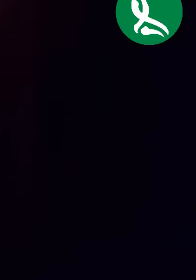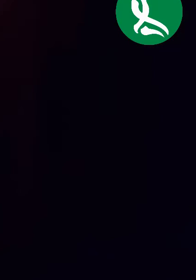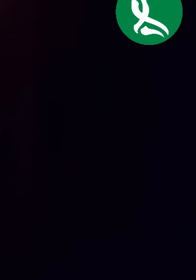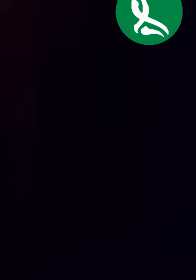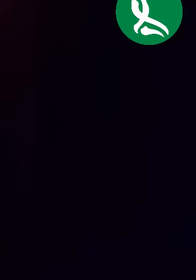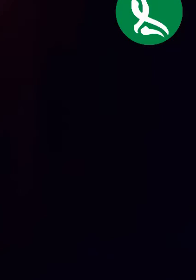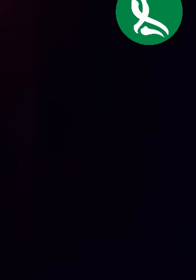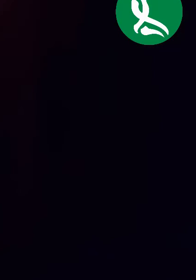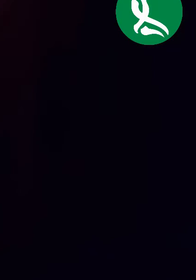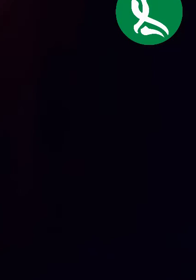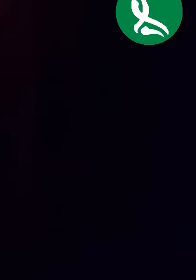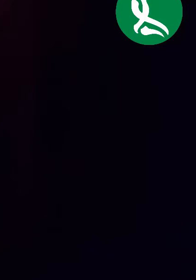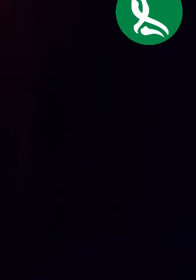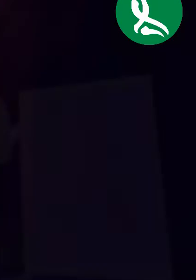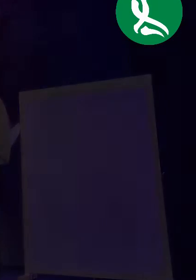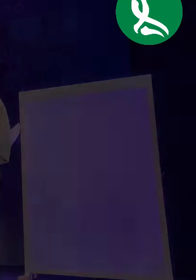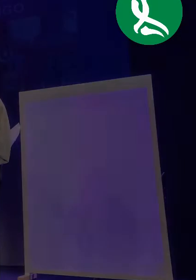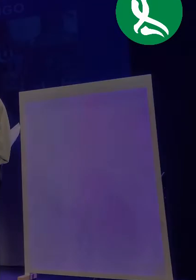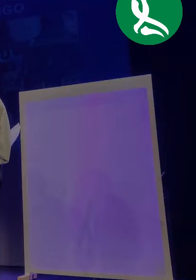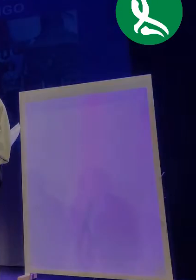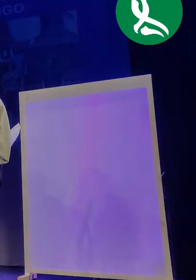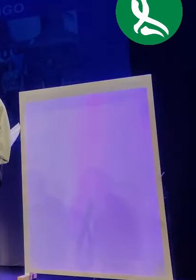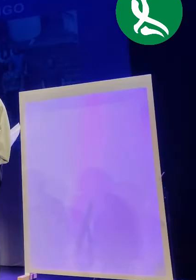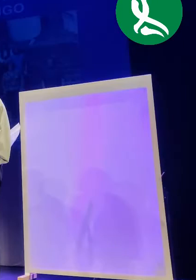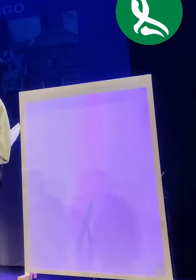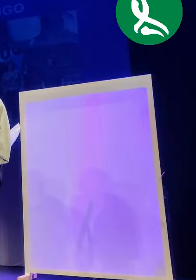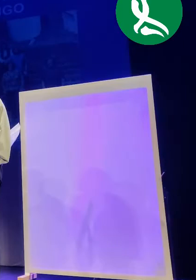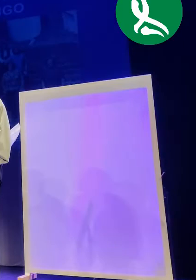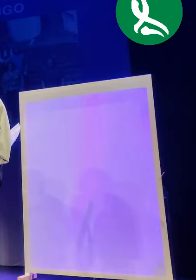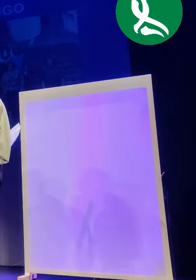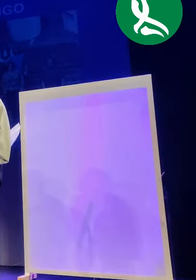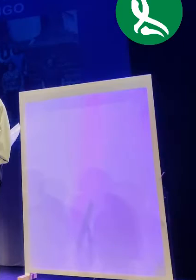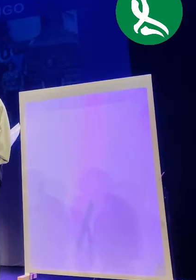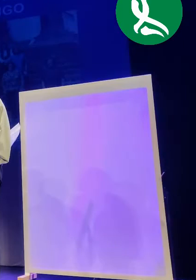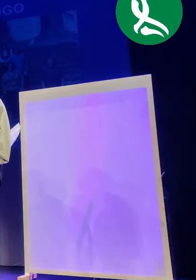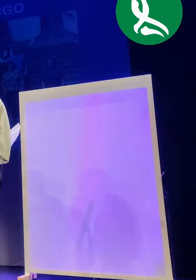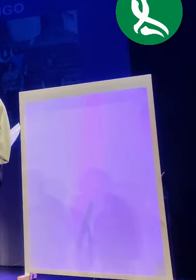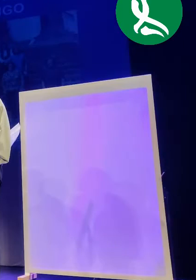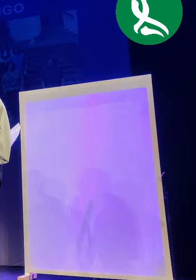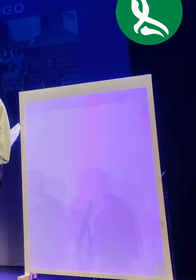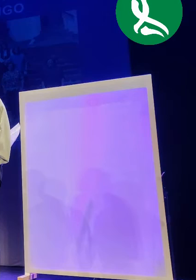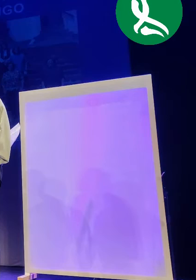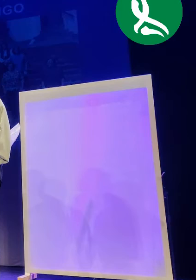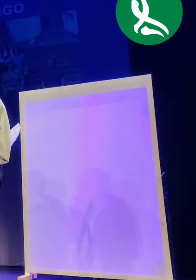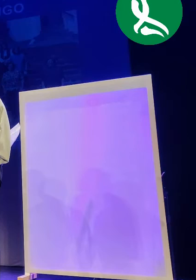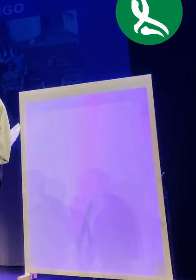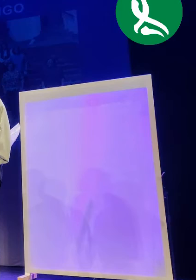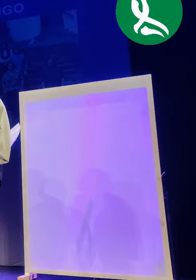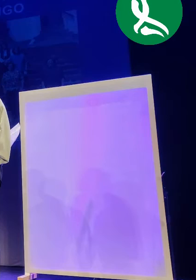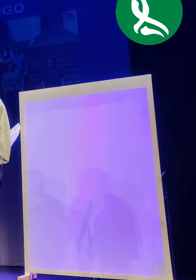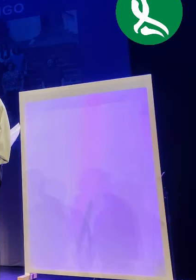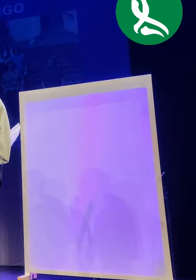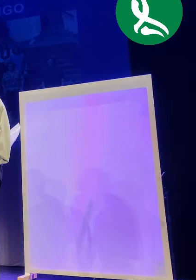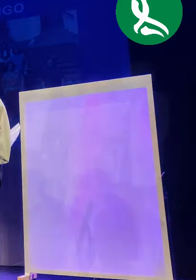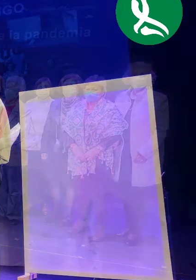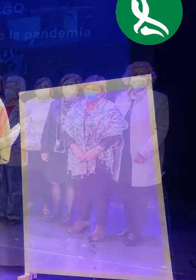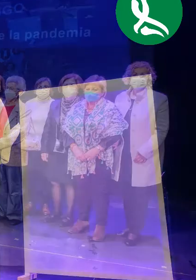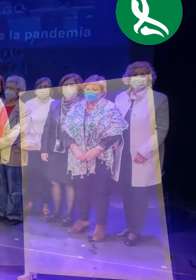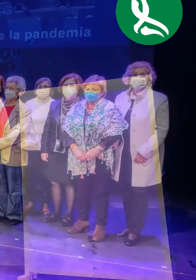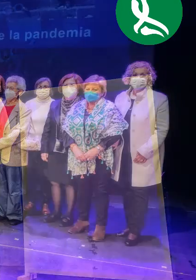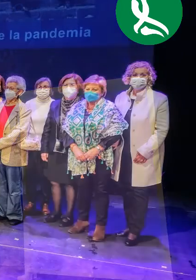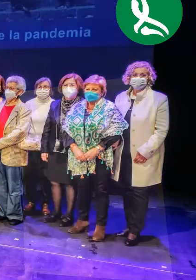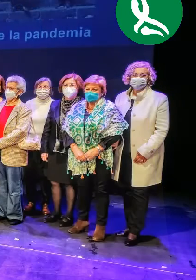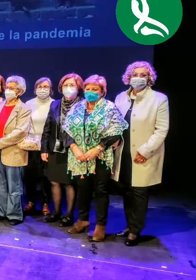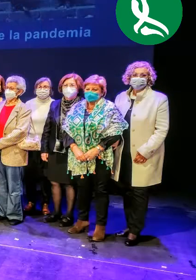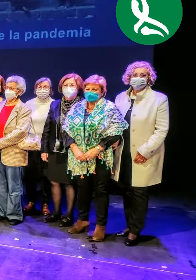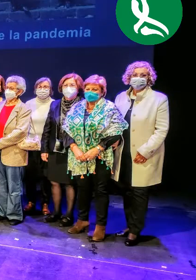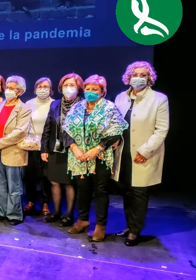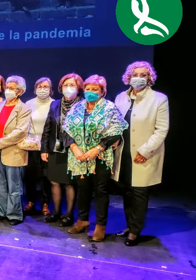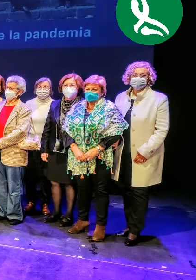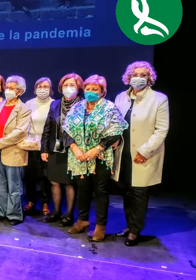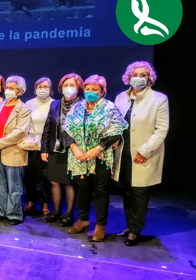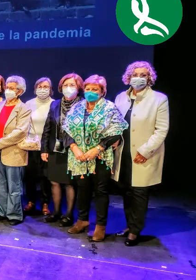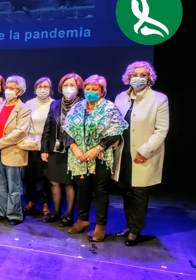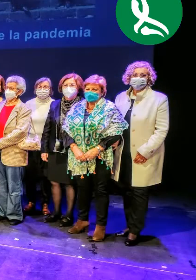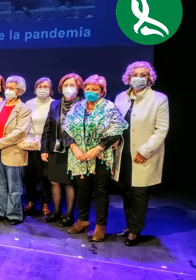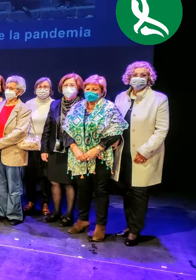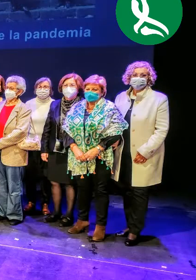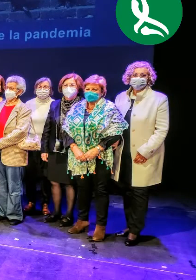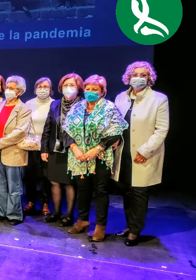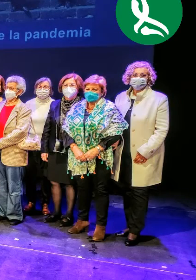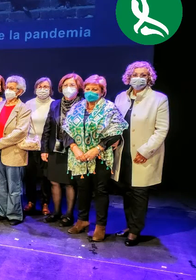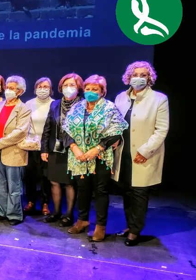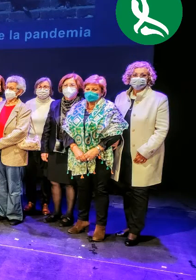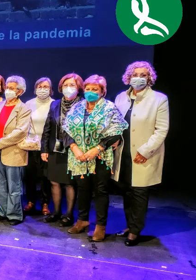y también a un almuerzo y algo que llevarse para la cena. Y poco a poco los salones parroquiales fueron